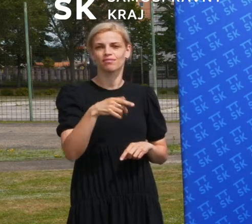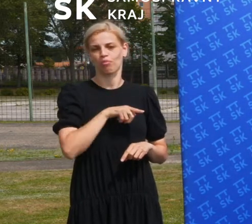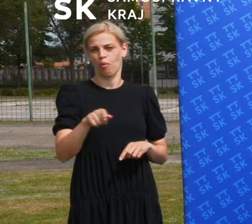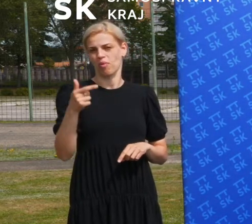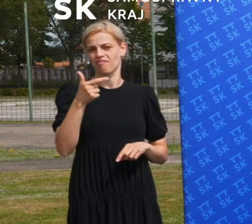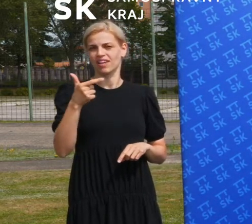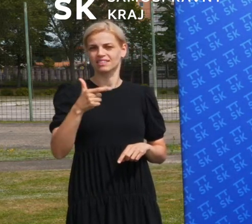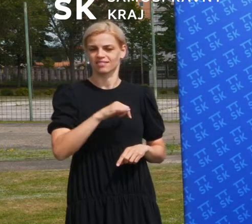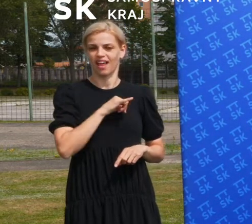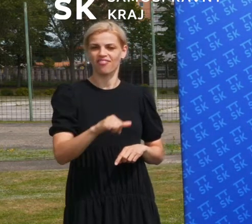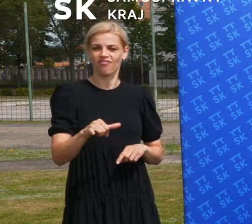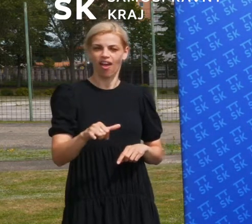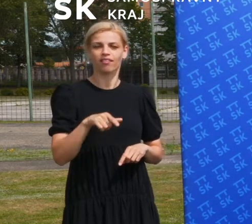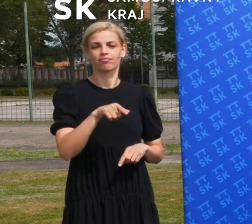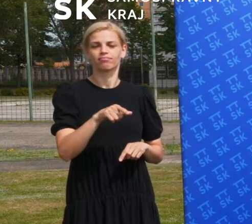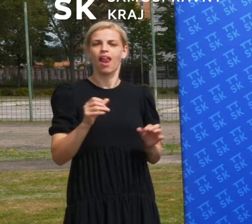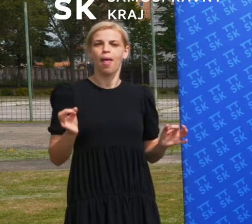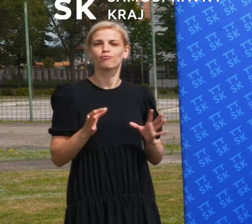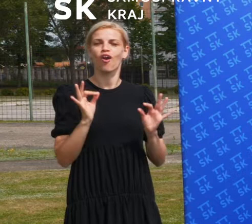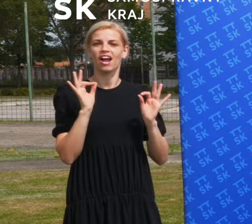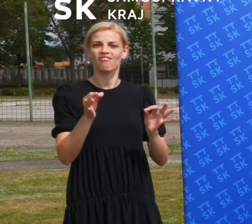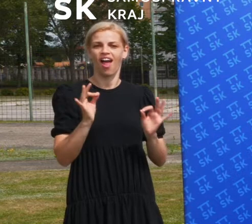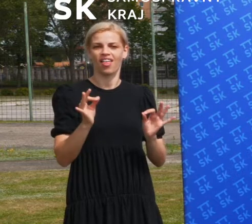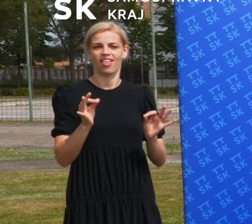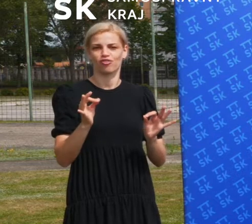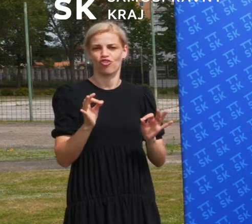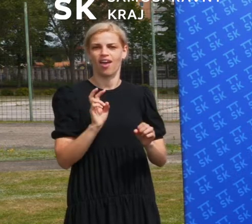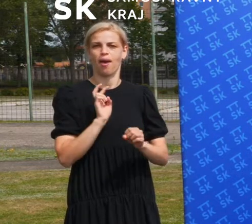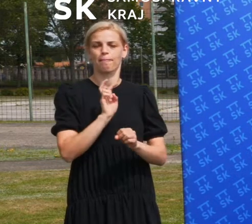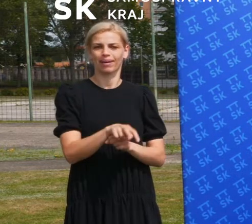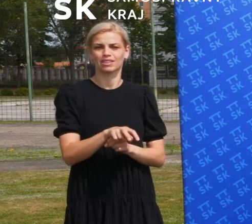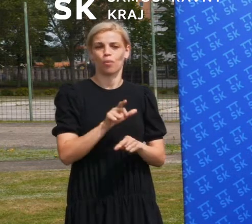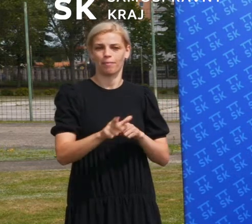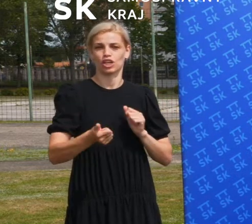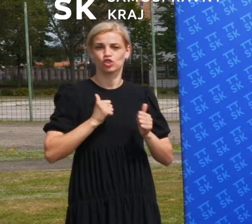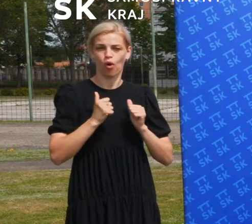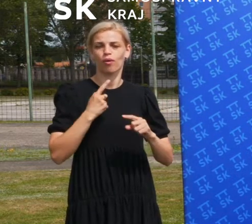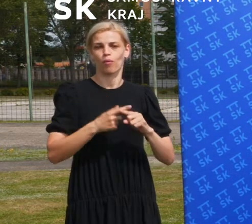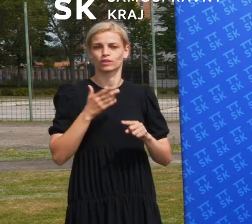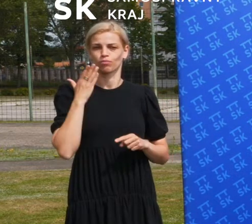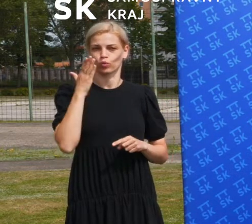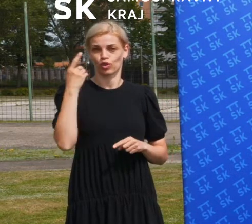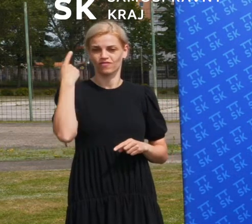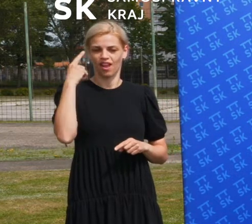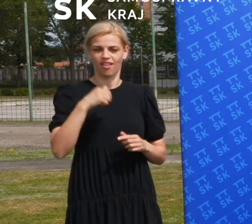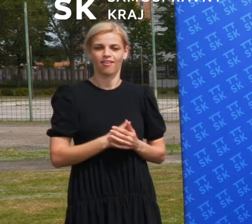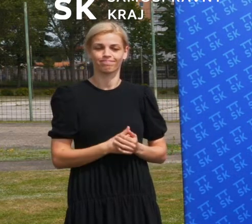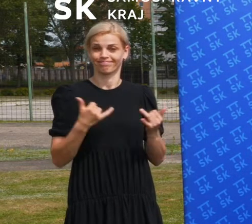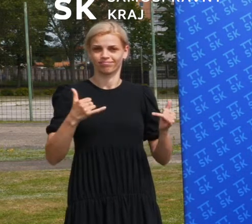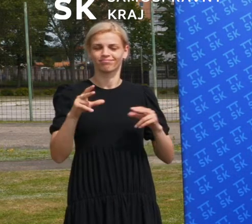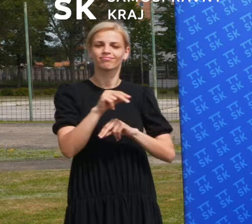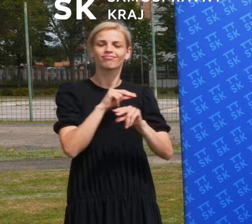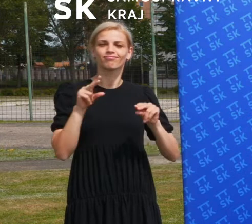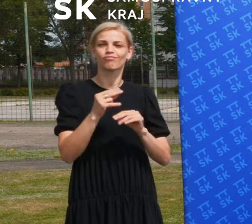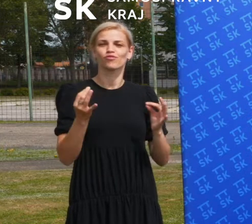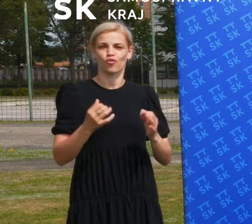20. rok veku lepšiu, kvalitnejšiu infraštruktúru pre športovanie a budúcnosť. To, že sa rozprávame a